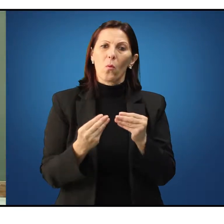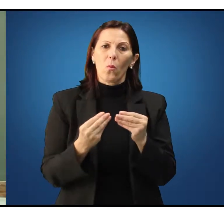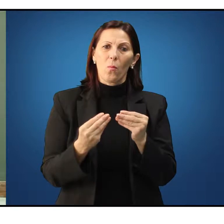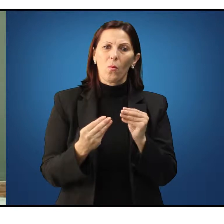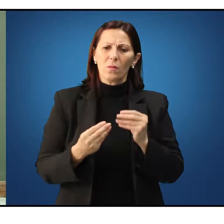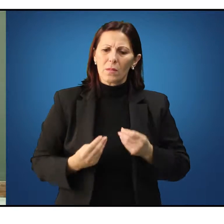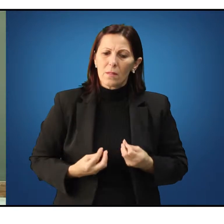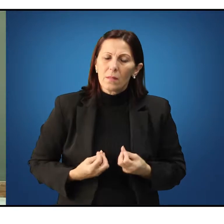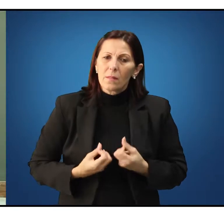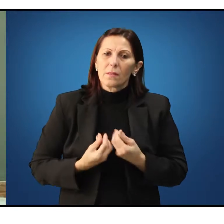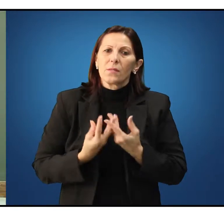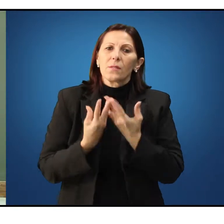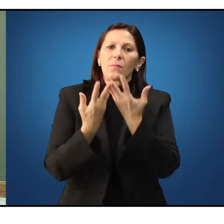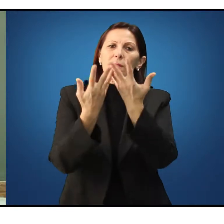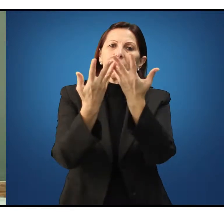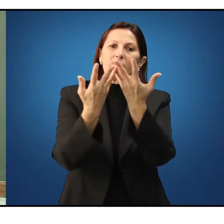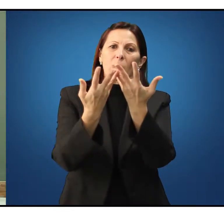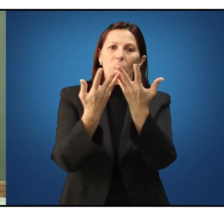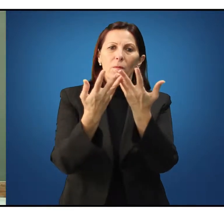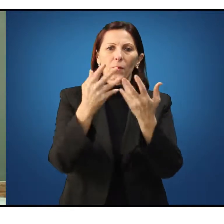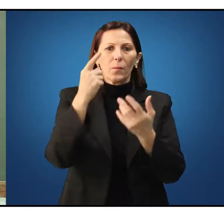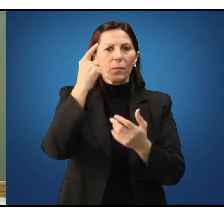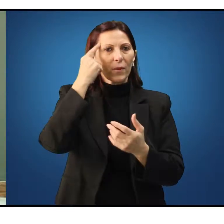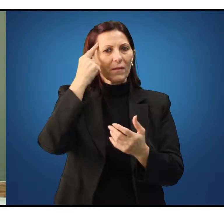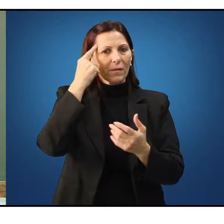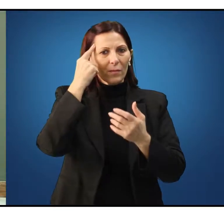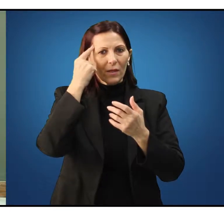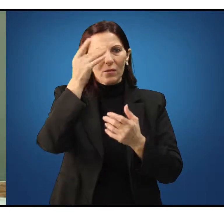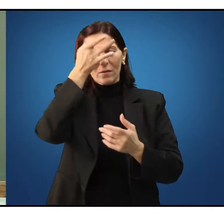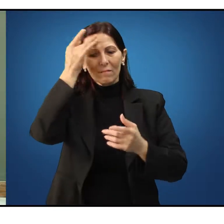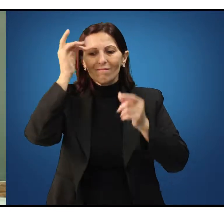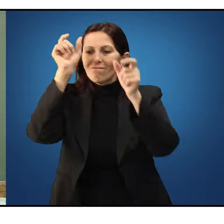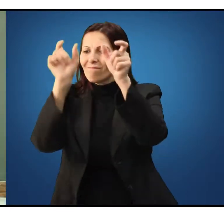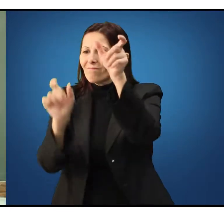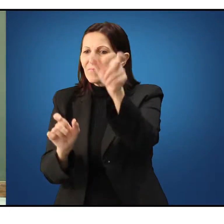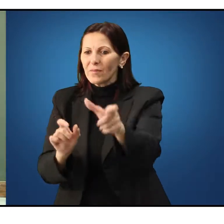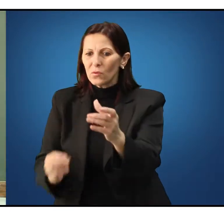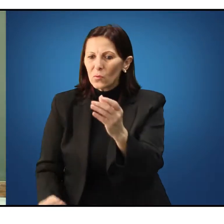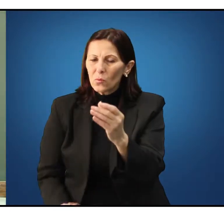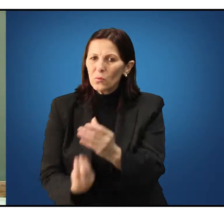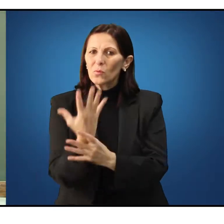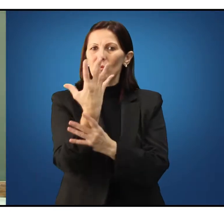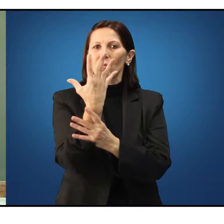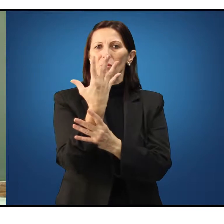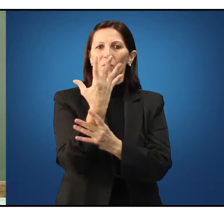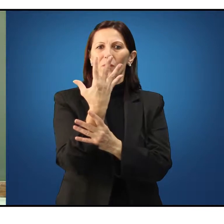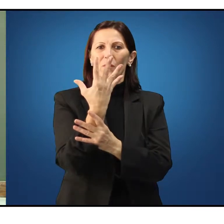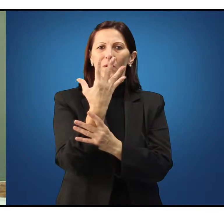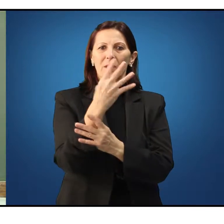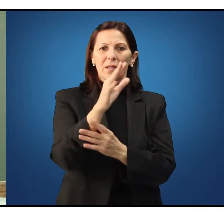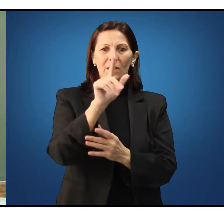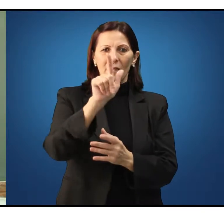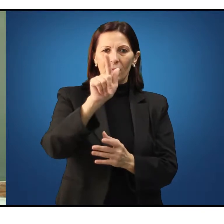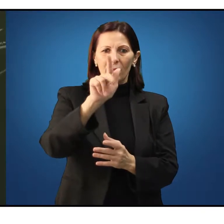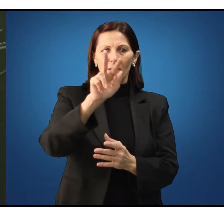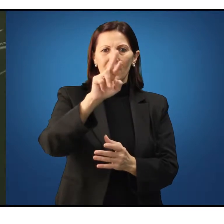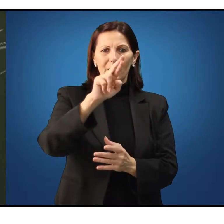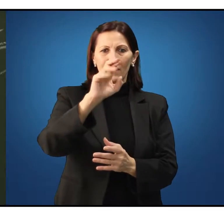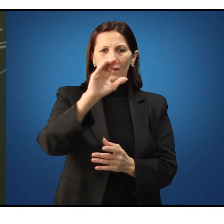expressão do pensamento humano que surgiu na Grécia Antiga